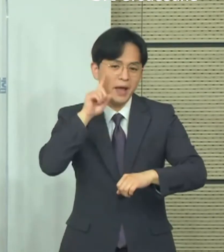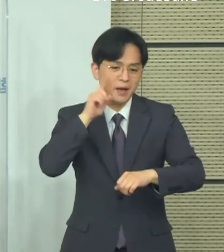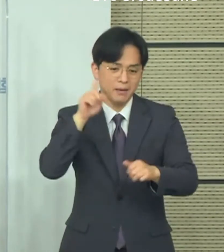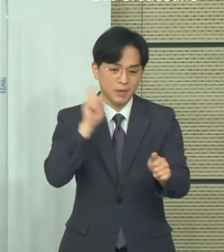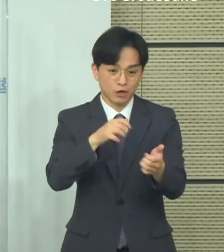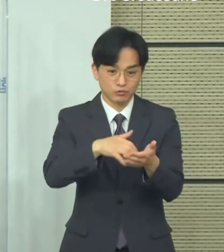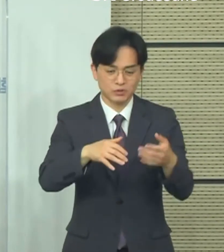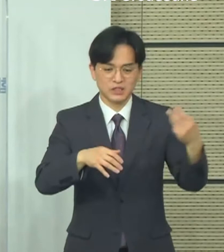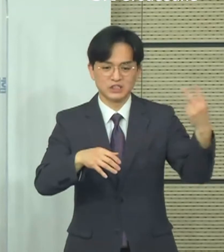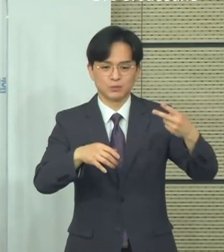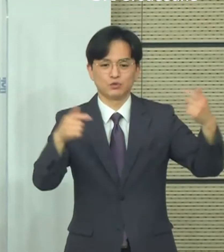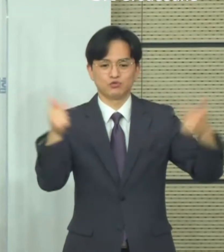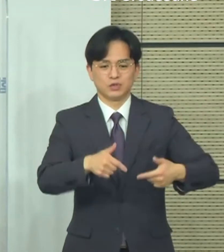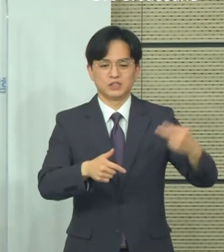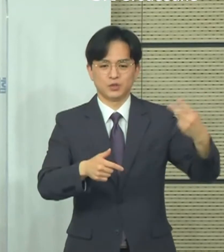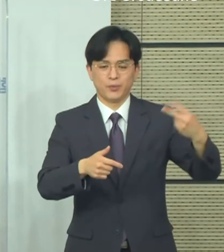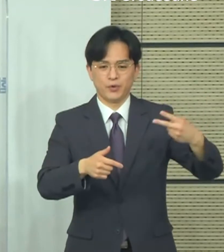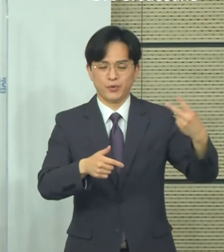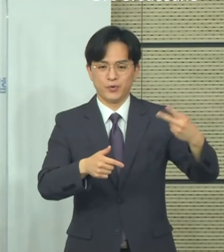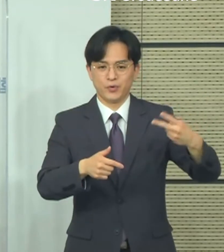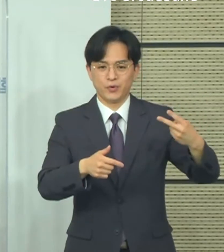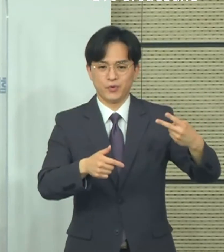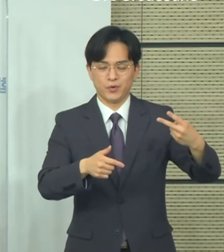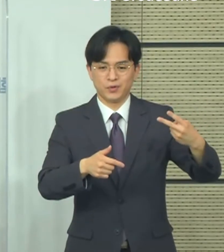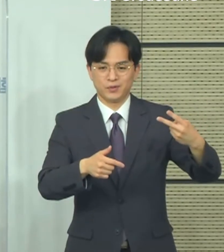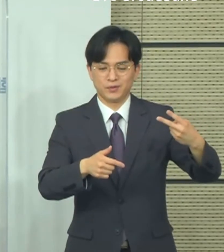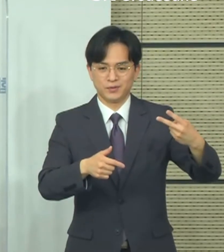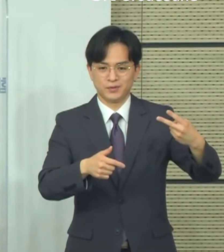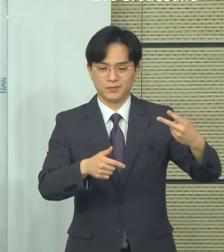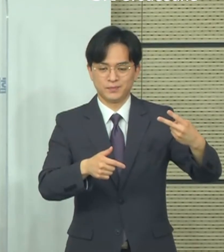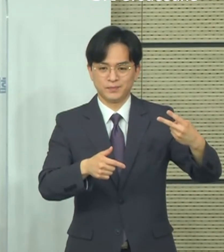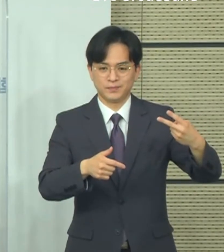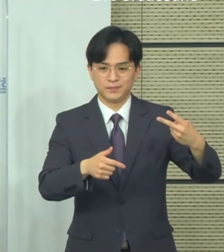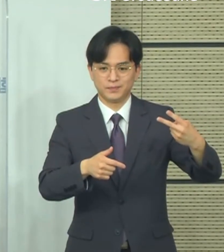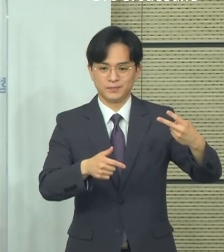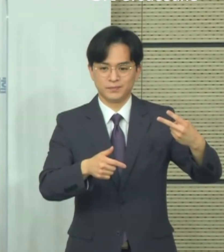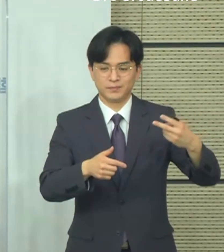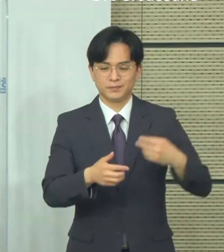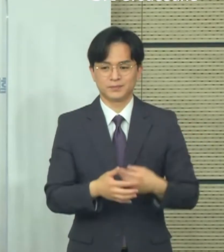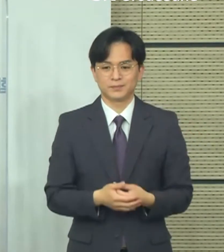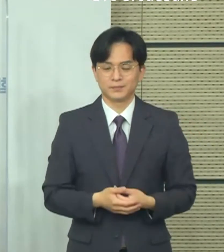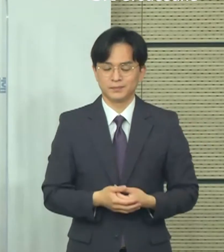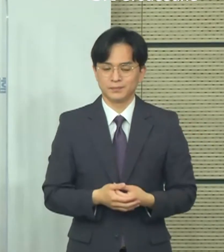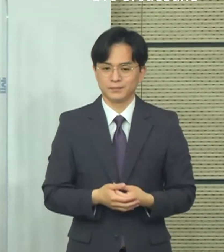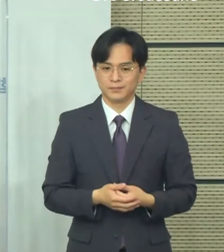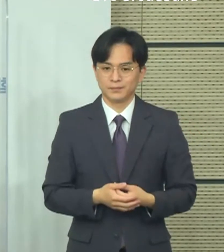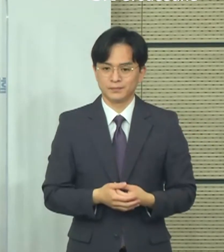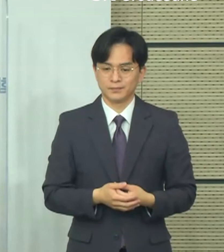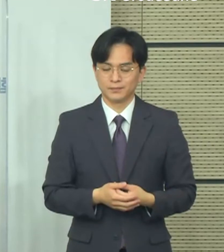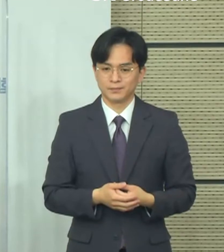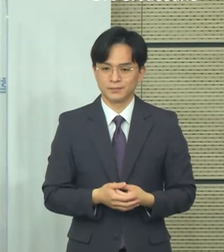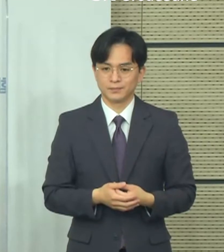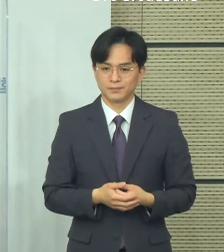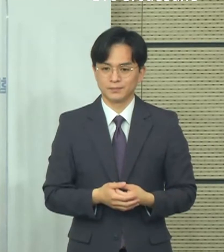조치들을 같이 취했던 것으로 알고 있습니다. 따라서 우리 같은 경우도 1차